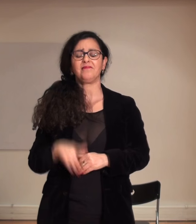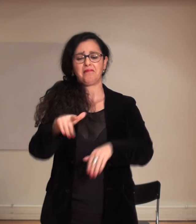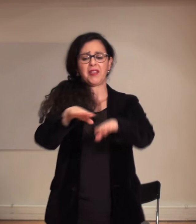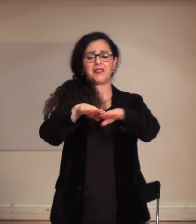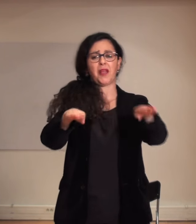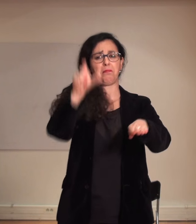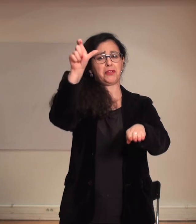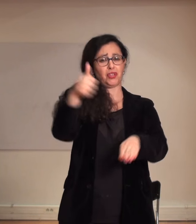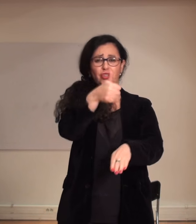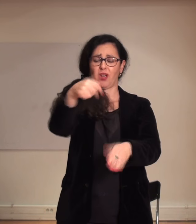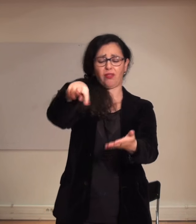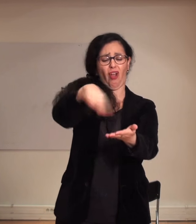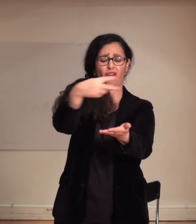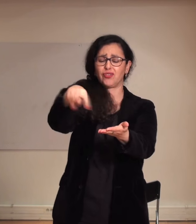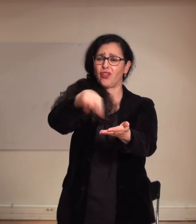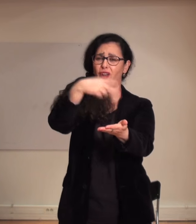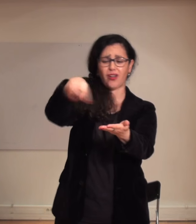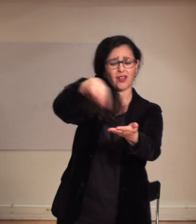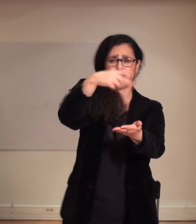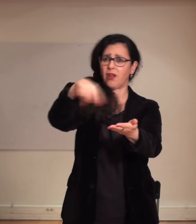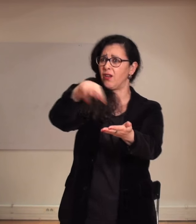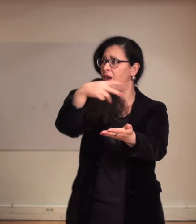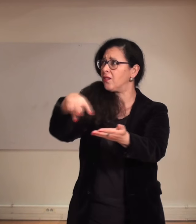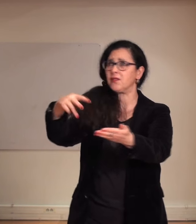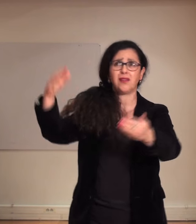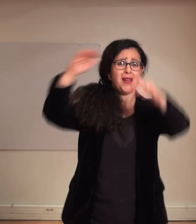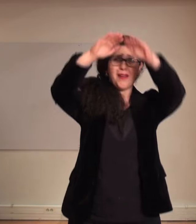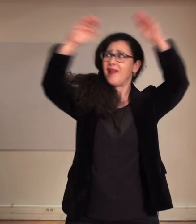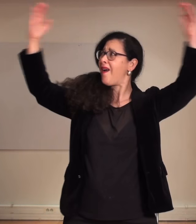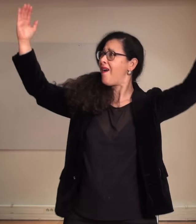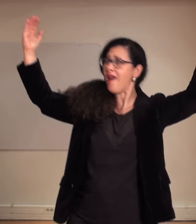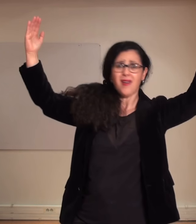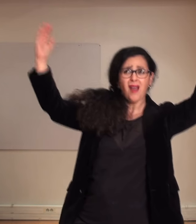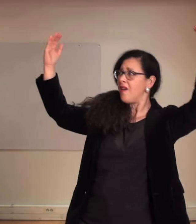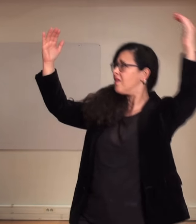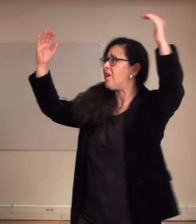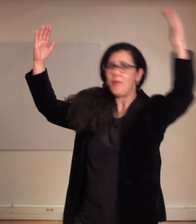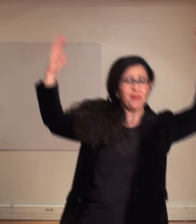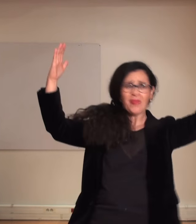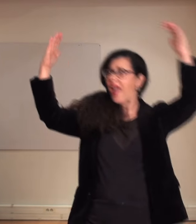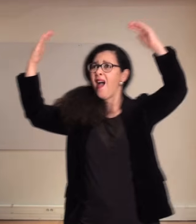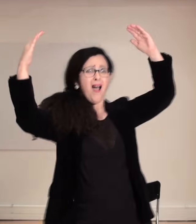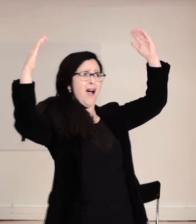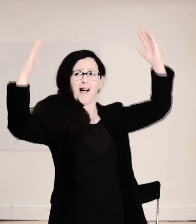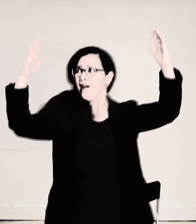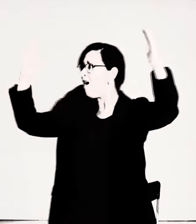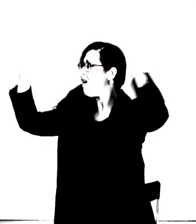Le danseur, seul en scène, voit petit à petit l'espace se rétrécir autour de lui. Les murs se rapprochent.